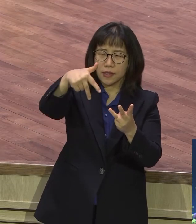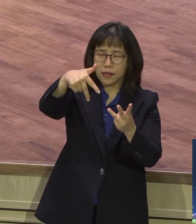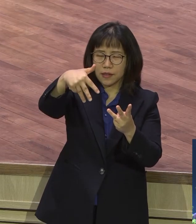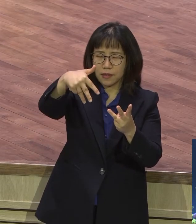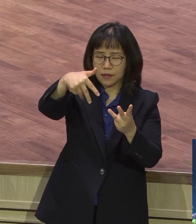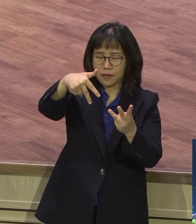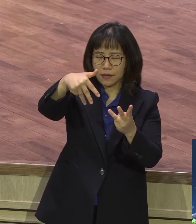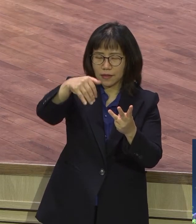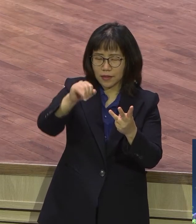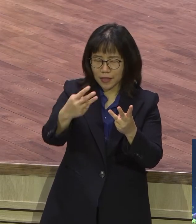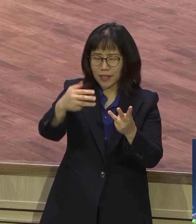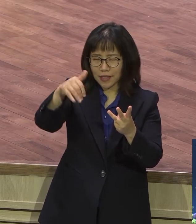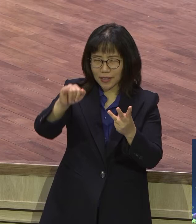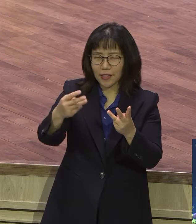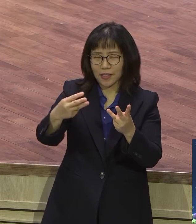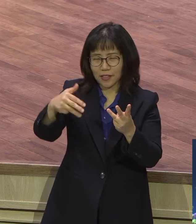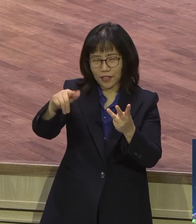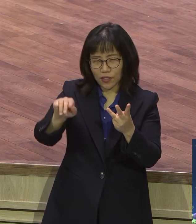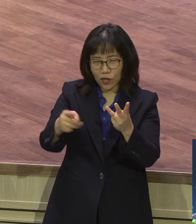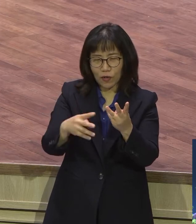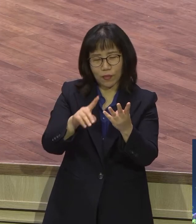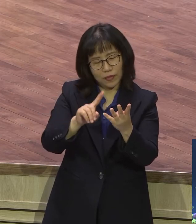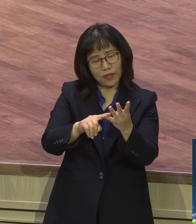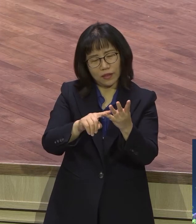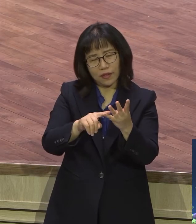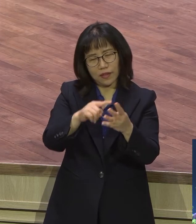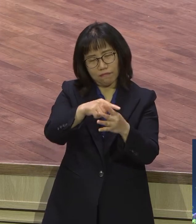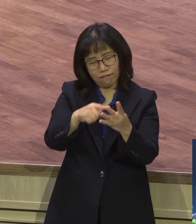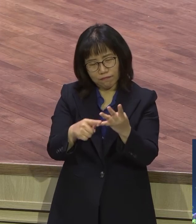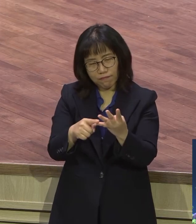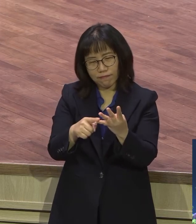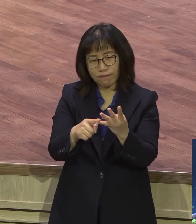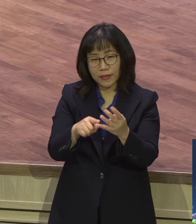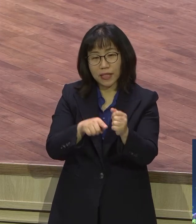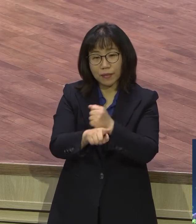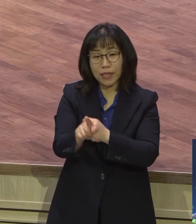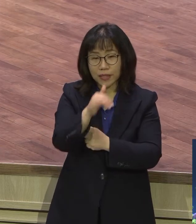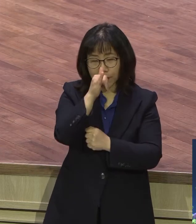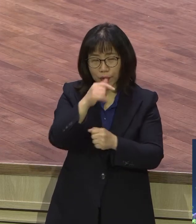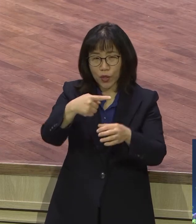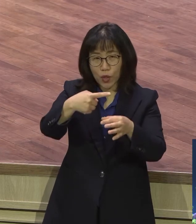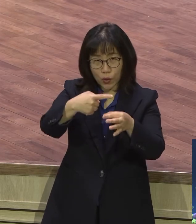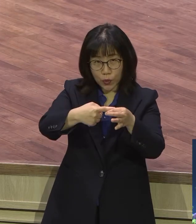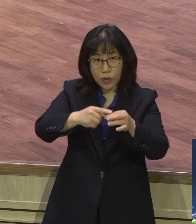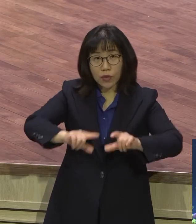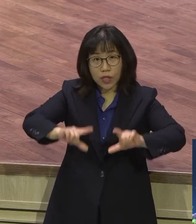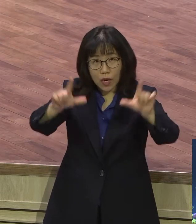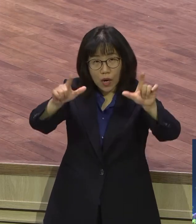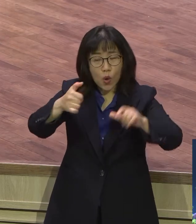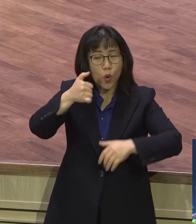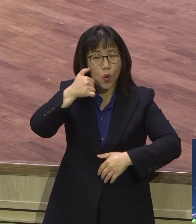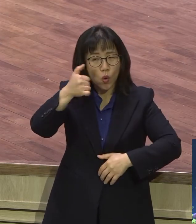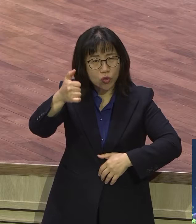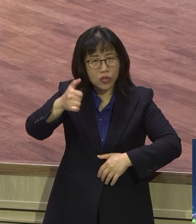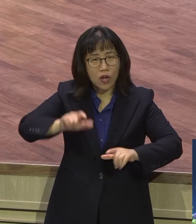특히 맥추절이 영적 의미를 가지는 것이 뭐냐 오순절 마가다라빵에